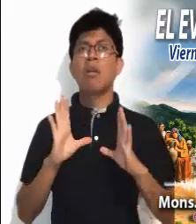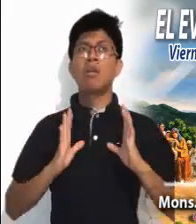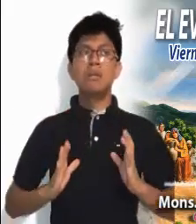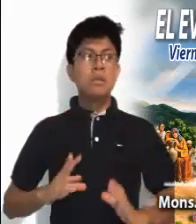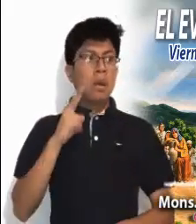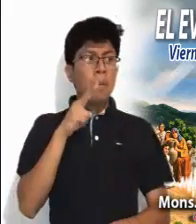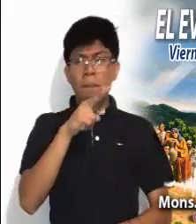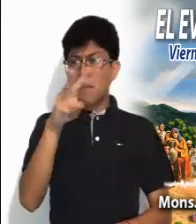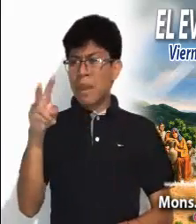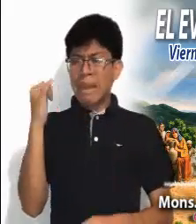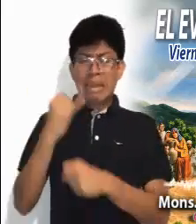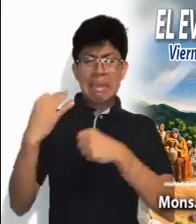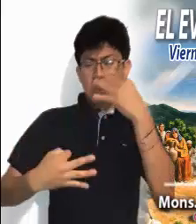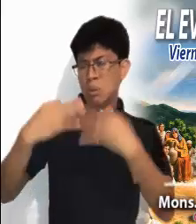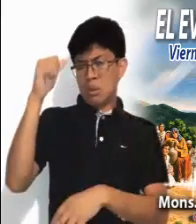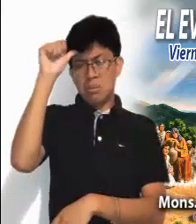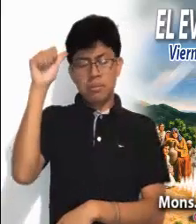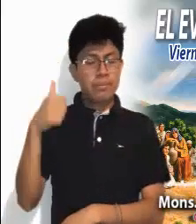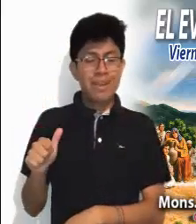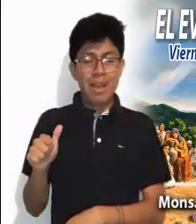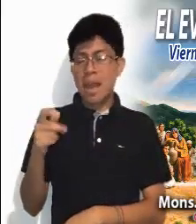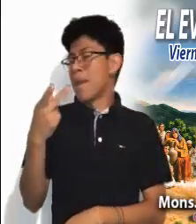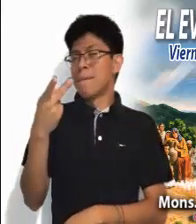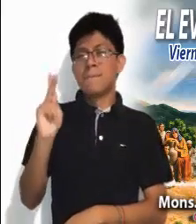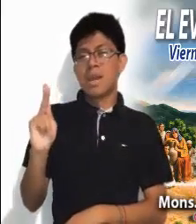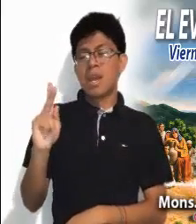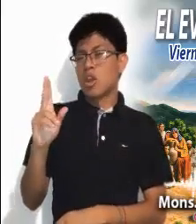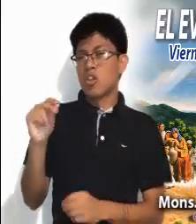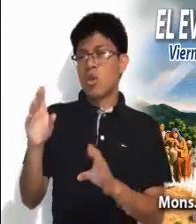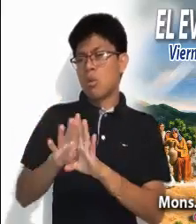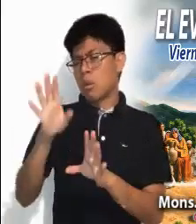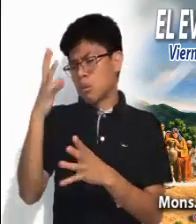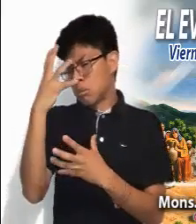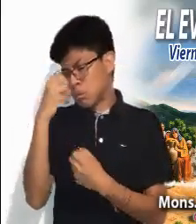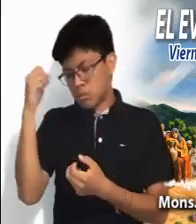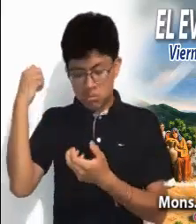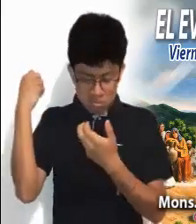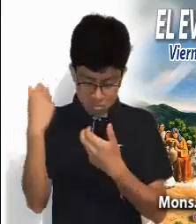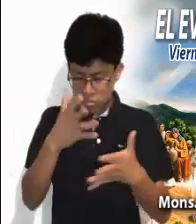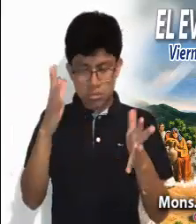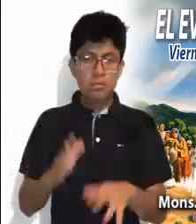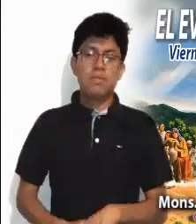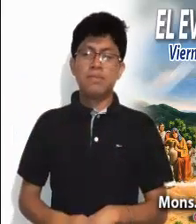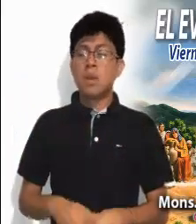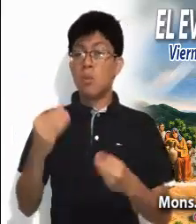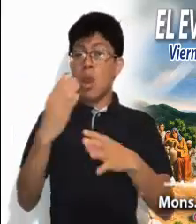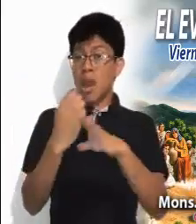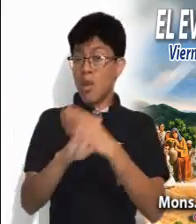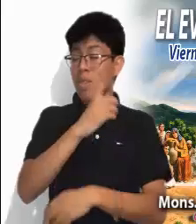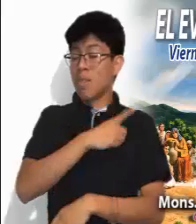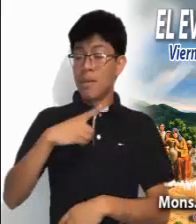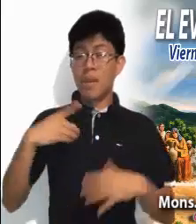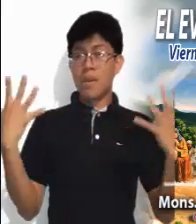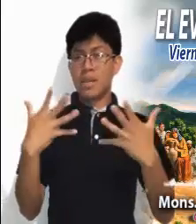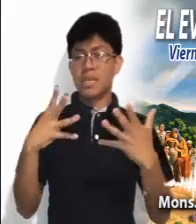conforme con un ambiente de injusticia y de pecado, pero tampoco cae en el fatalismo. Hay mucho que hacer